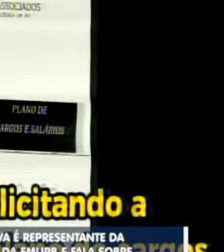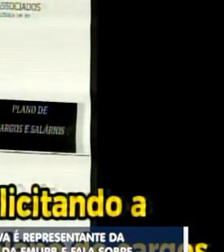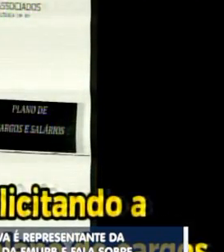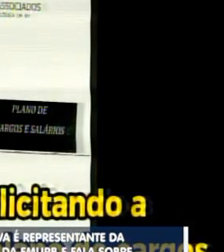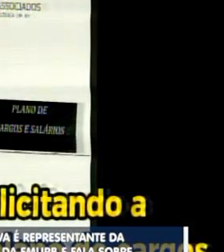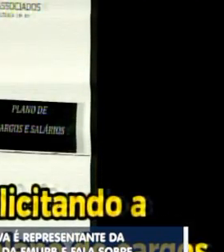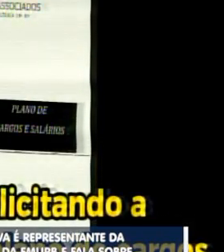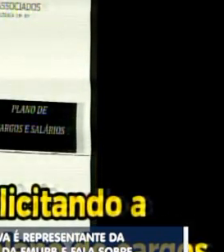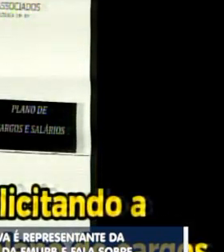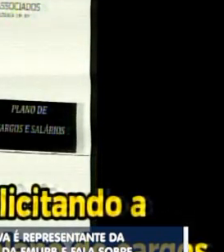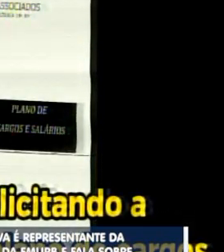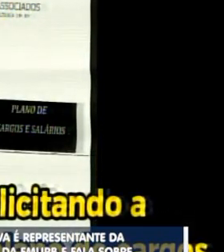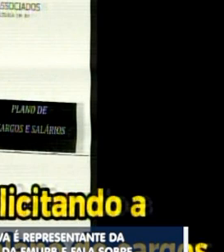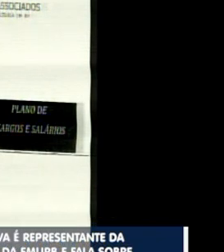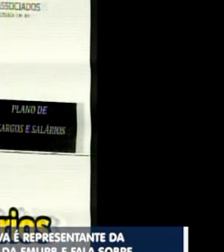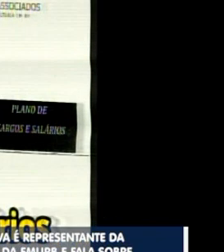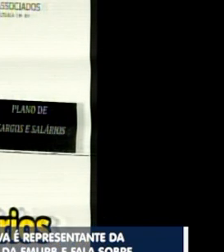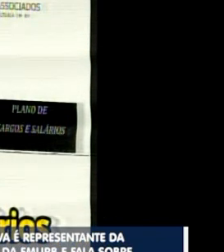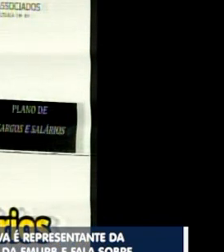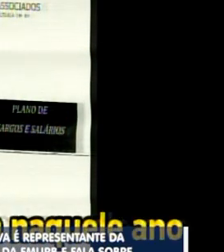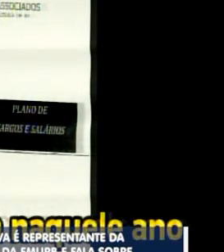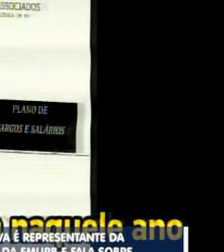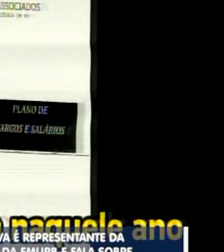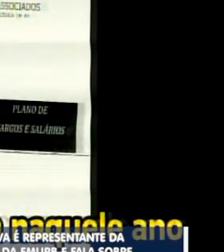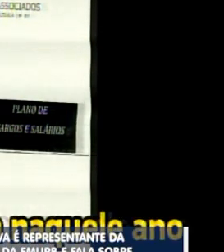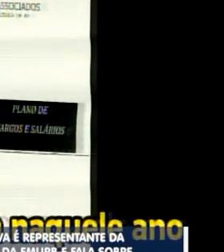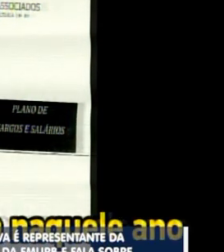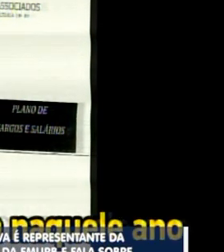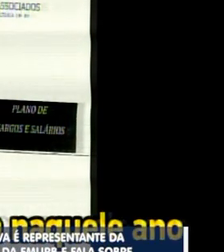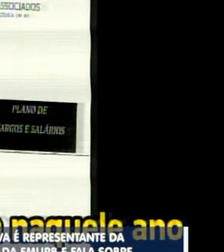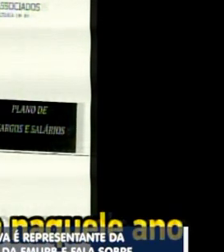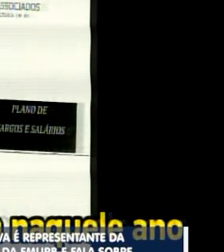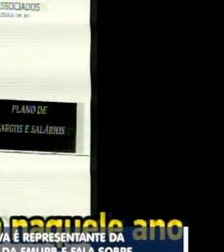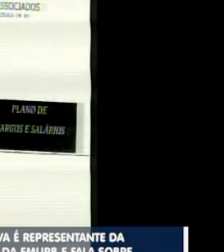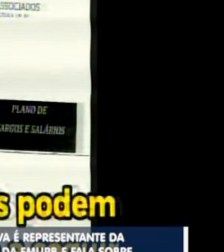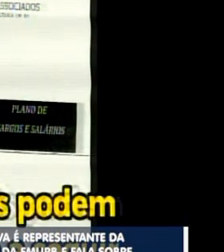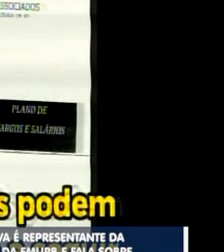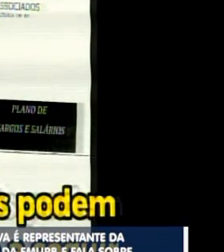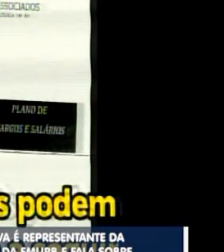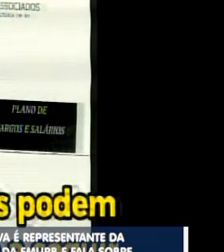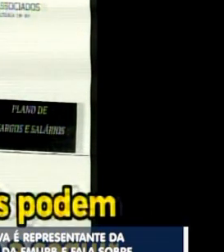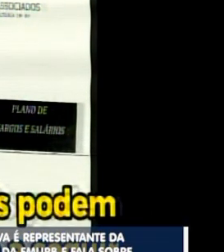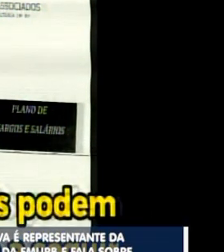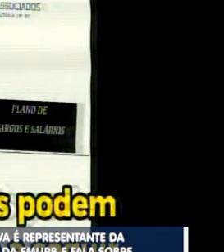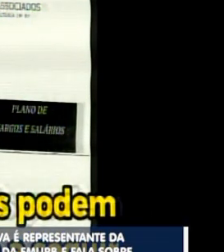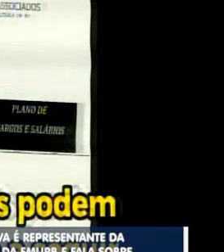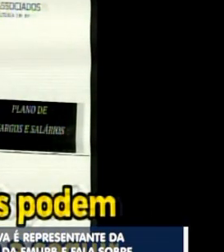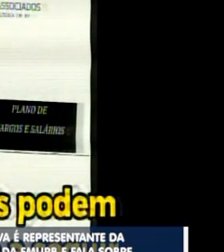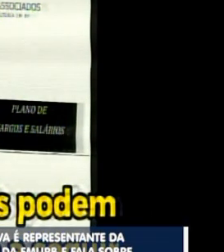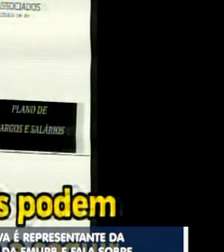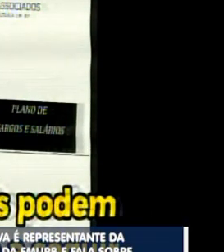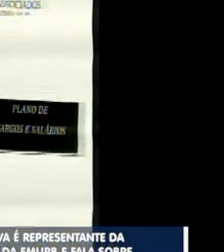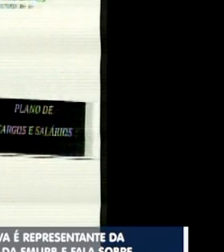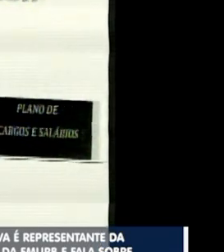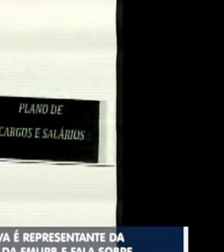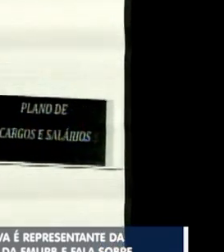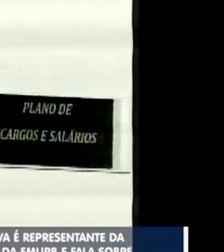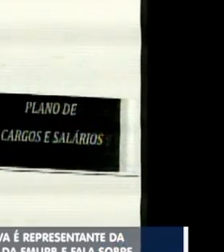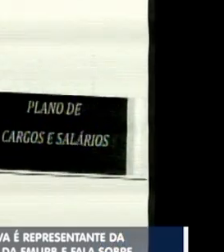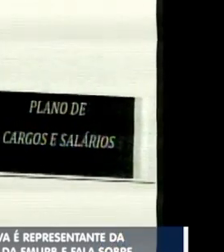aprovação do plano de cargos e salários aprovado ainda naquele ano, como vocês podem ver na foto a seguir.